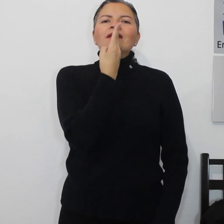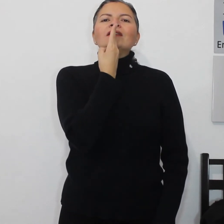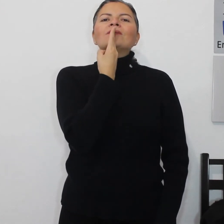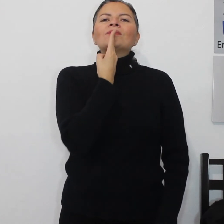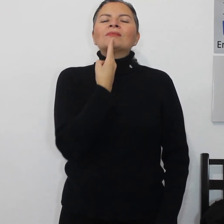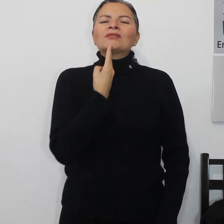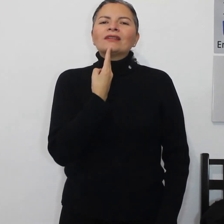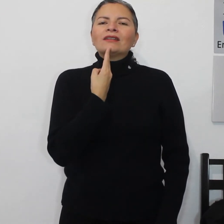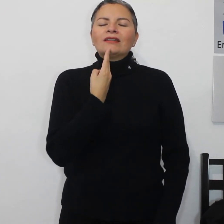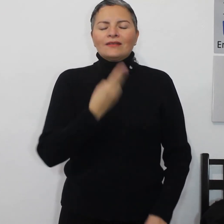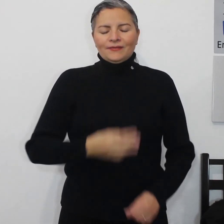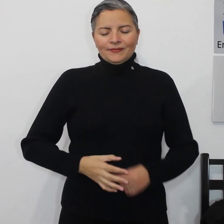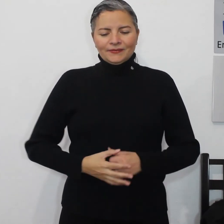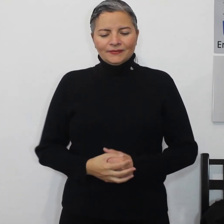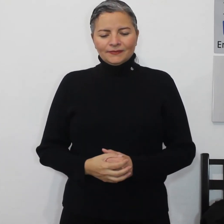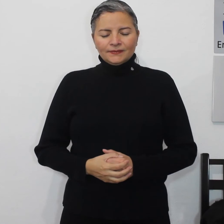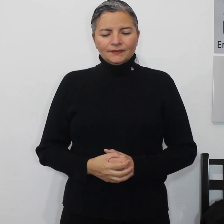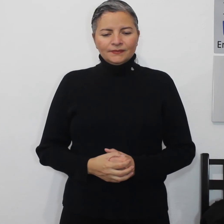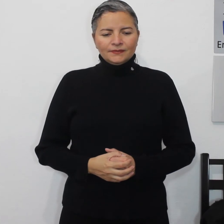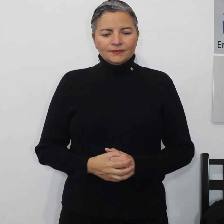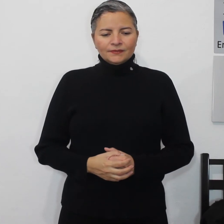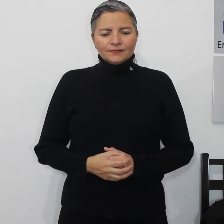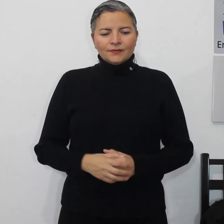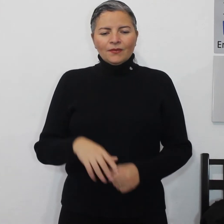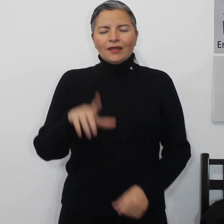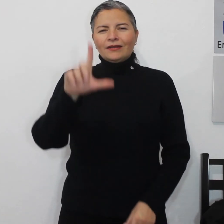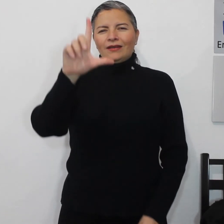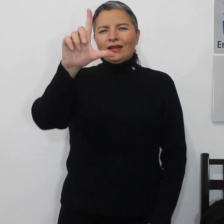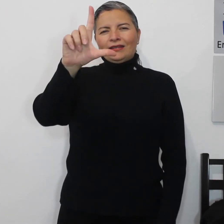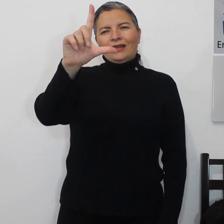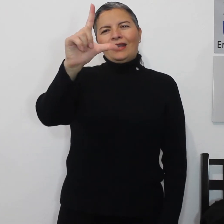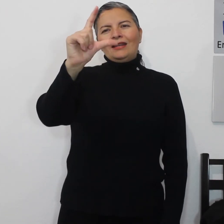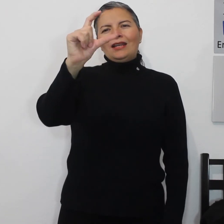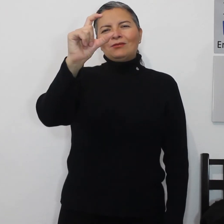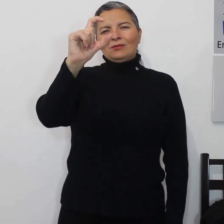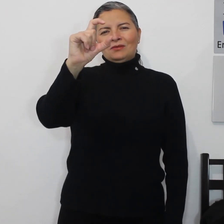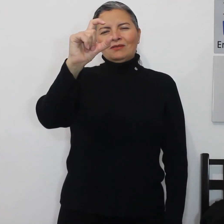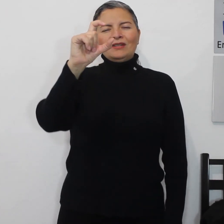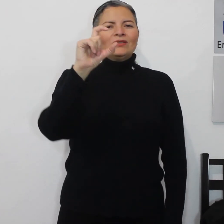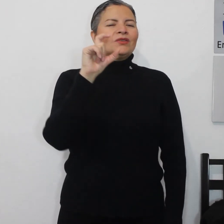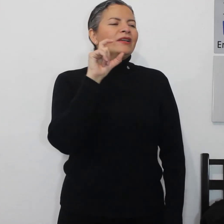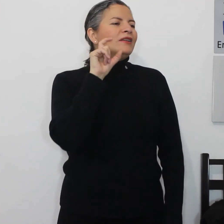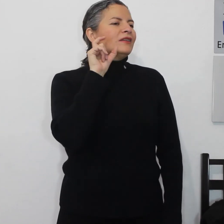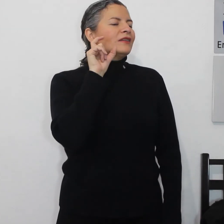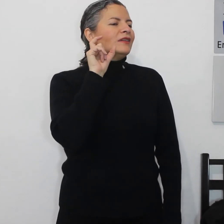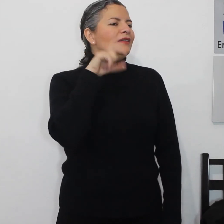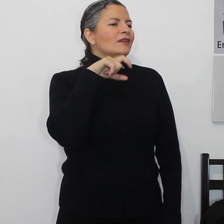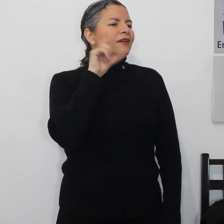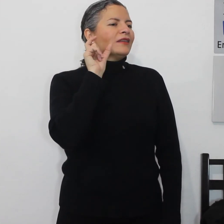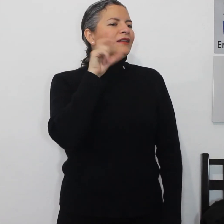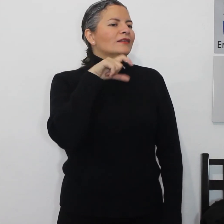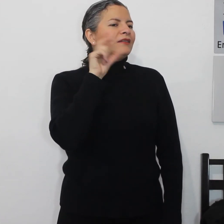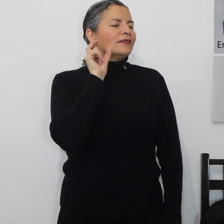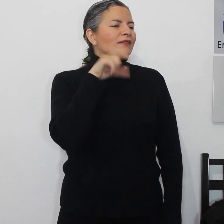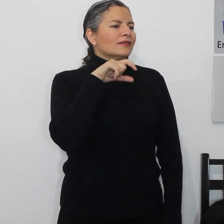y volvemos a tallar guayaba la letra L la letra volvemos a flexionar y adelante y atrás